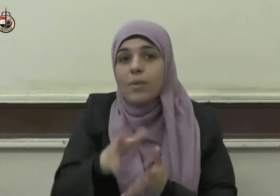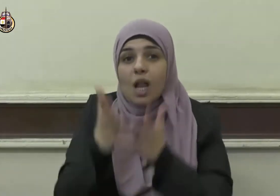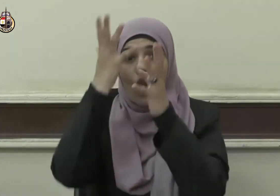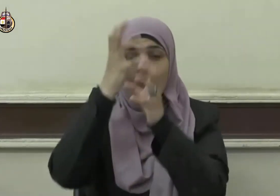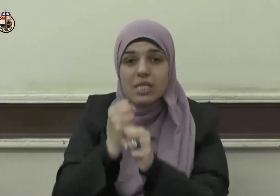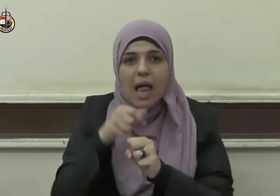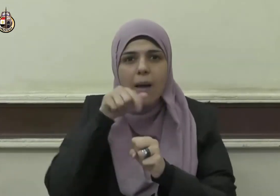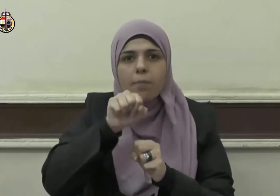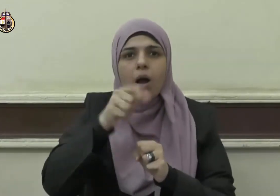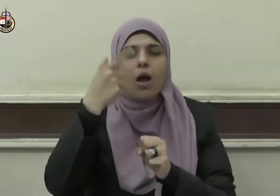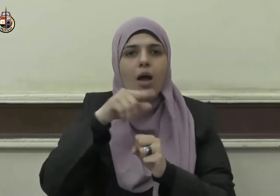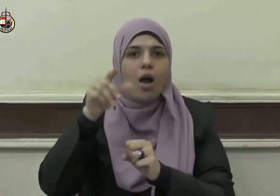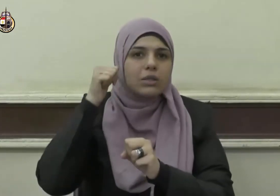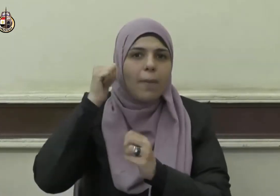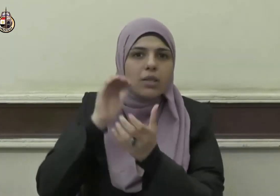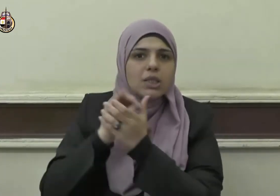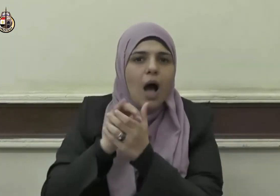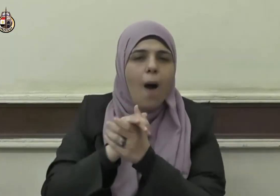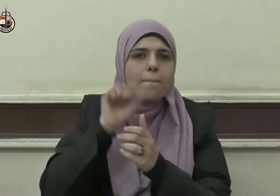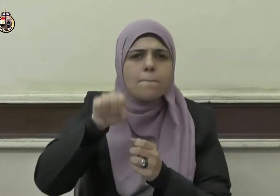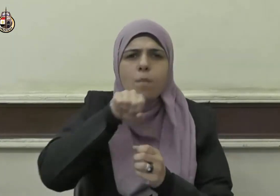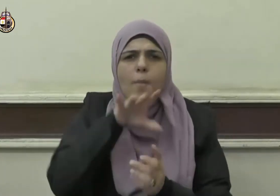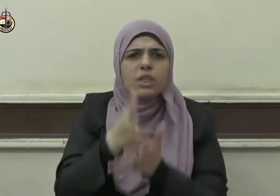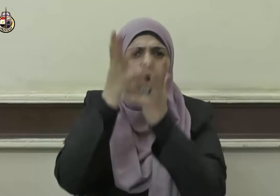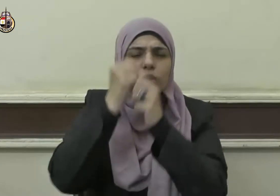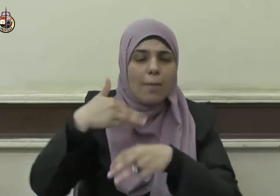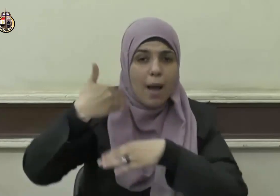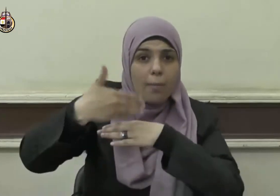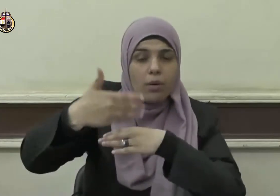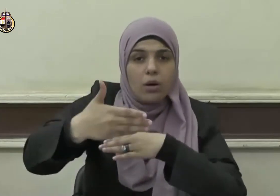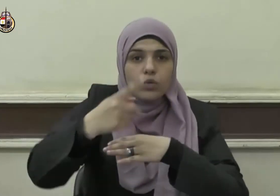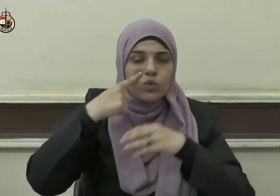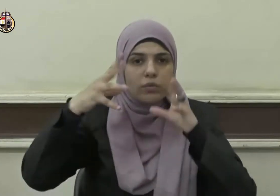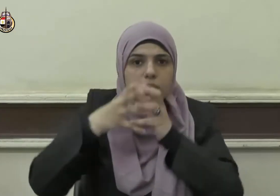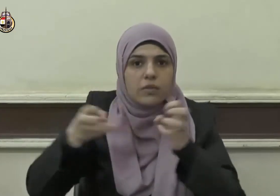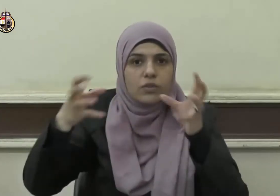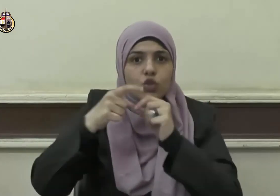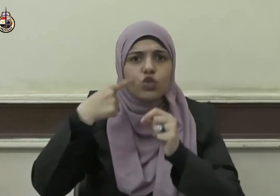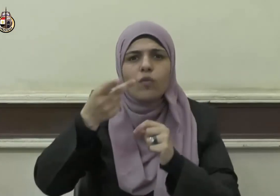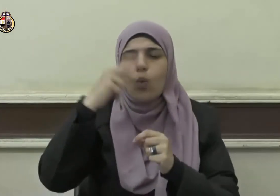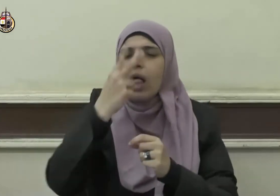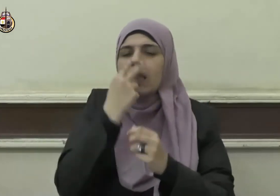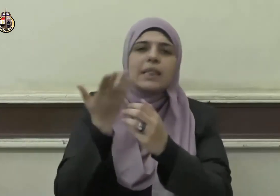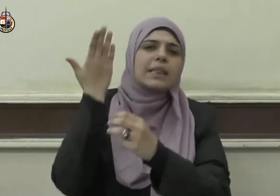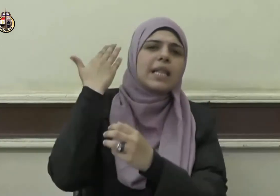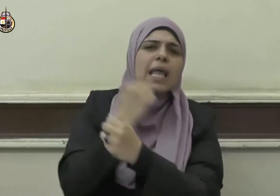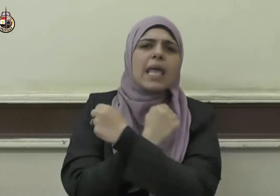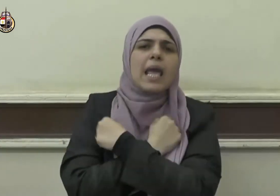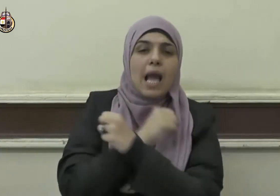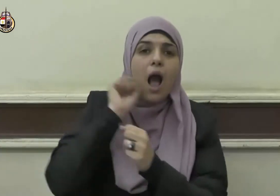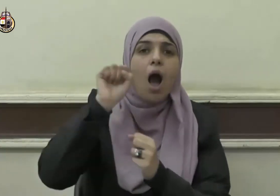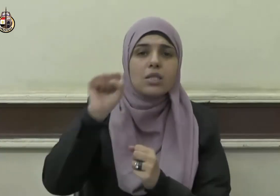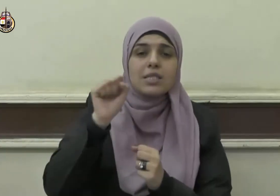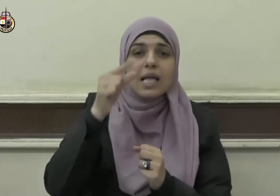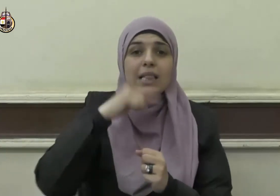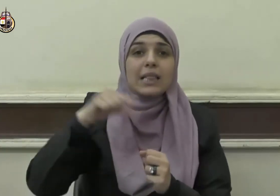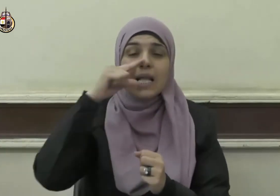وصير صحابته الكرامين بعده وفي التاريخ الإسلامي كله يرى أن